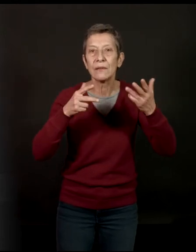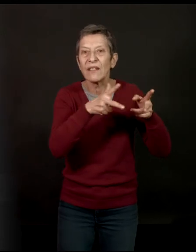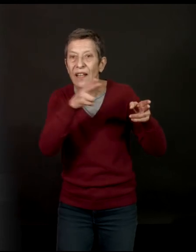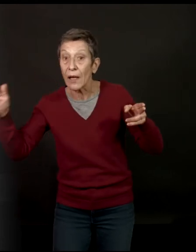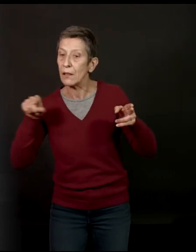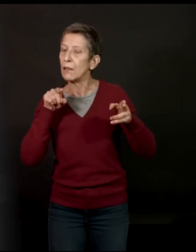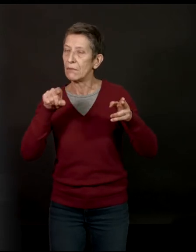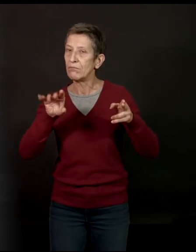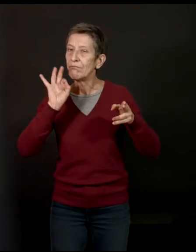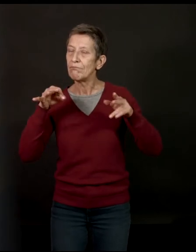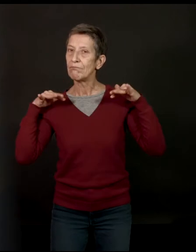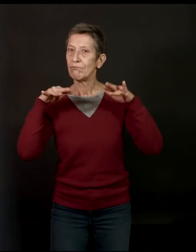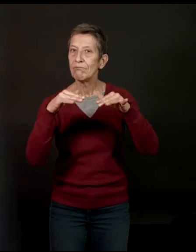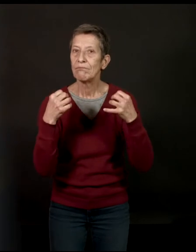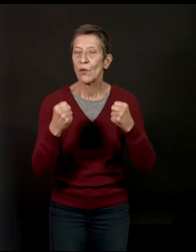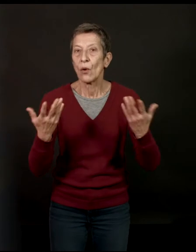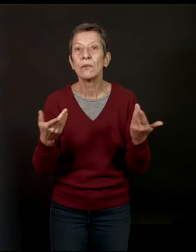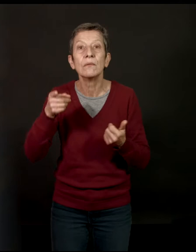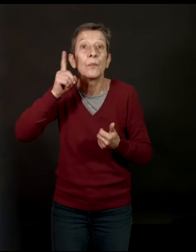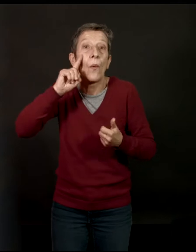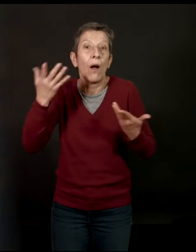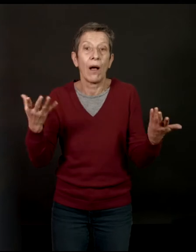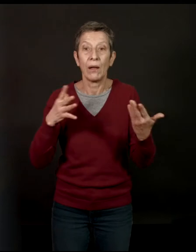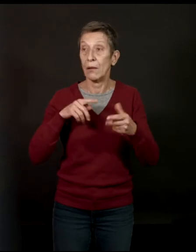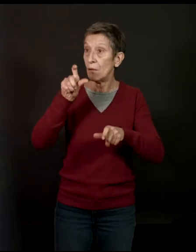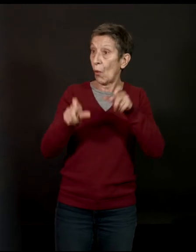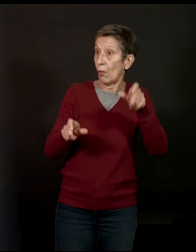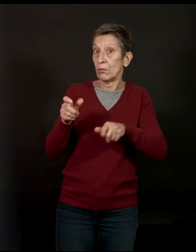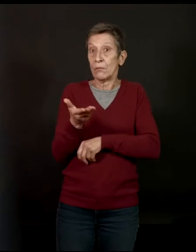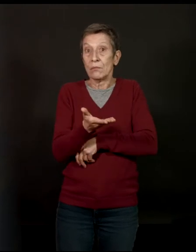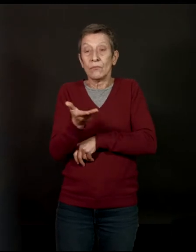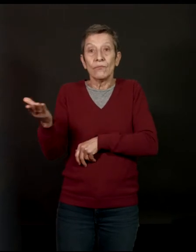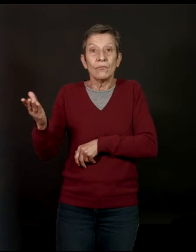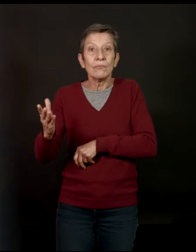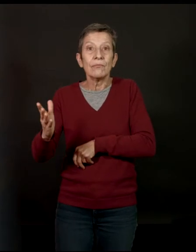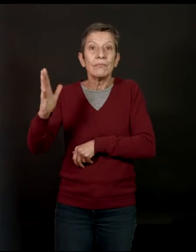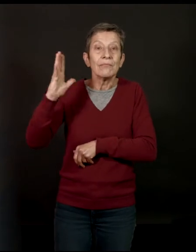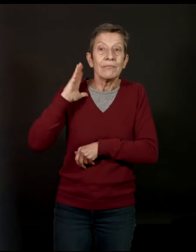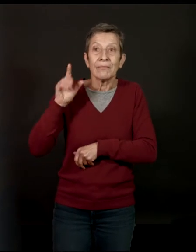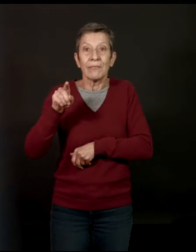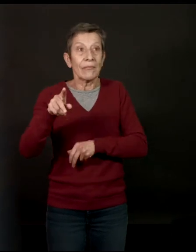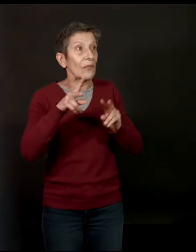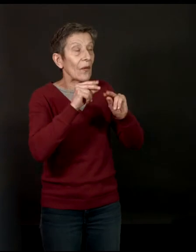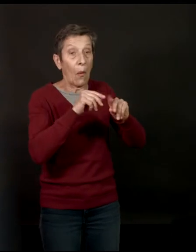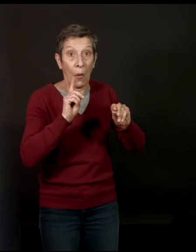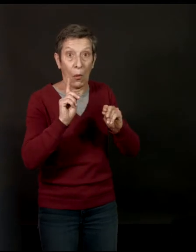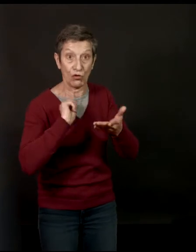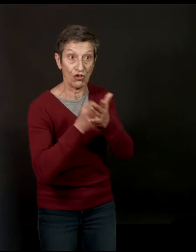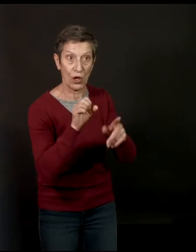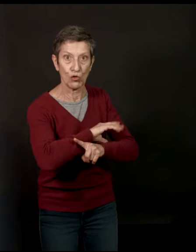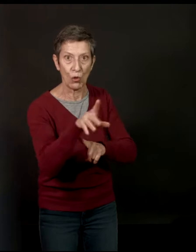etc., ont aussi joué un rôle, au sens où des gens qui n'auraient pas forcément raconté à tout le monde qu'ils allaient acheter Détective ou